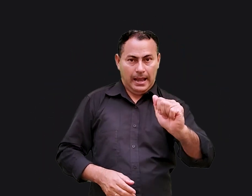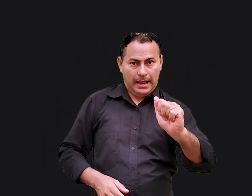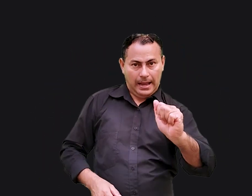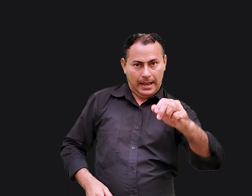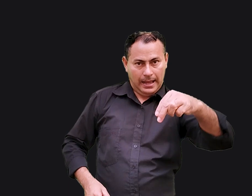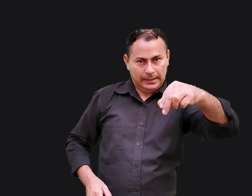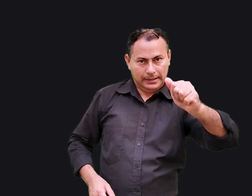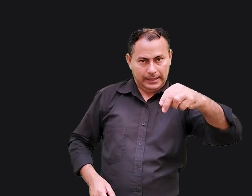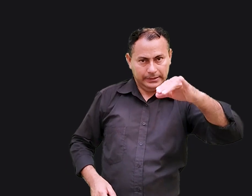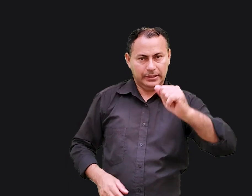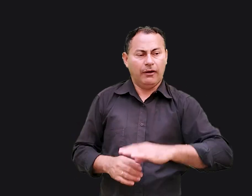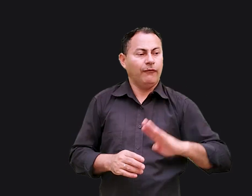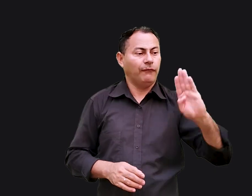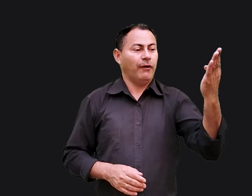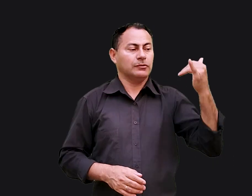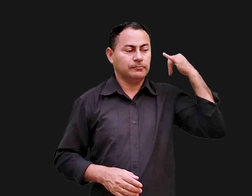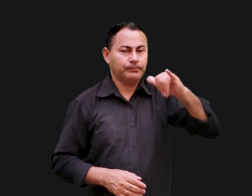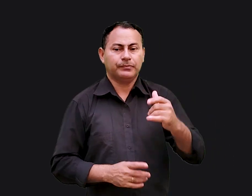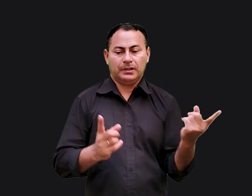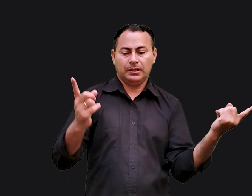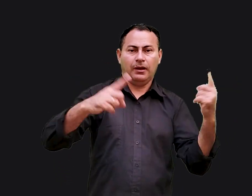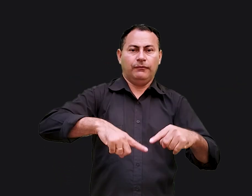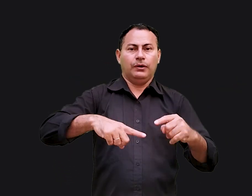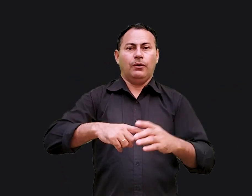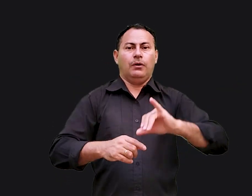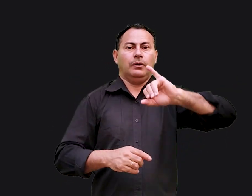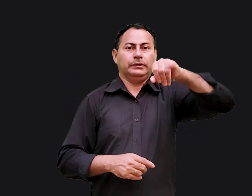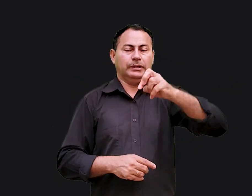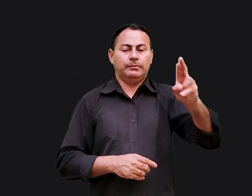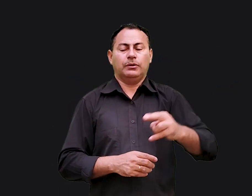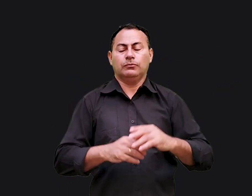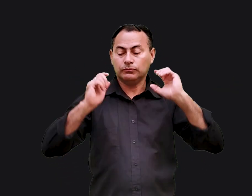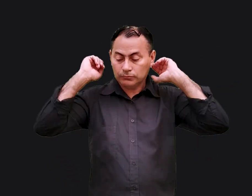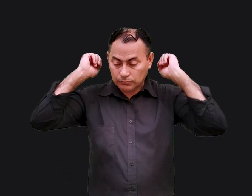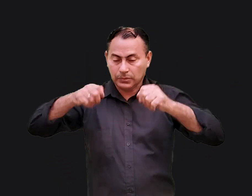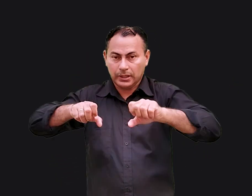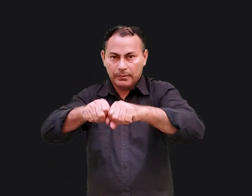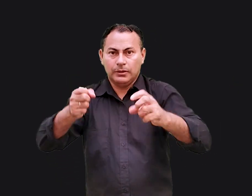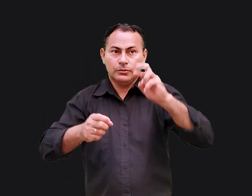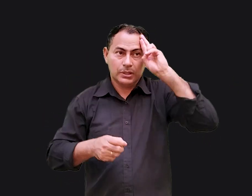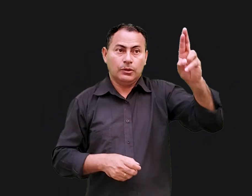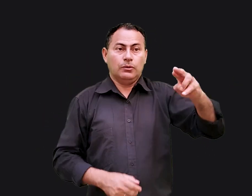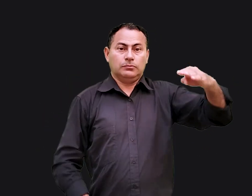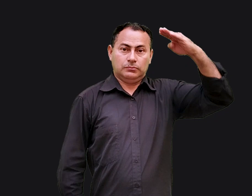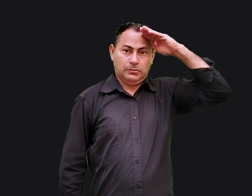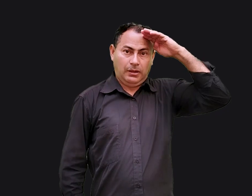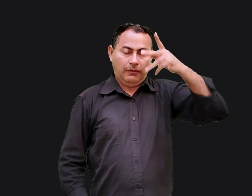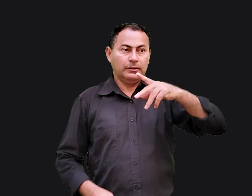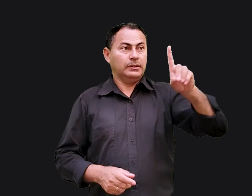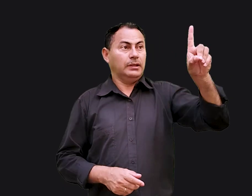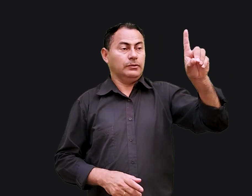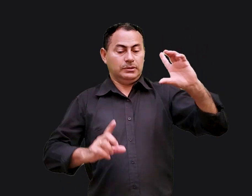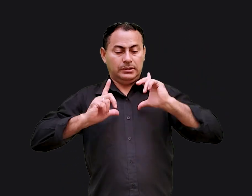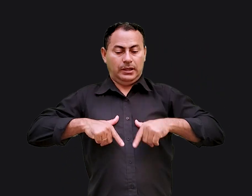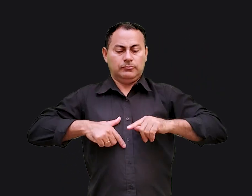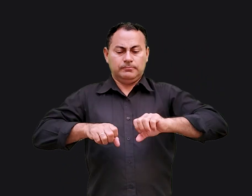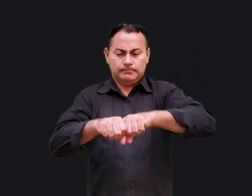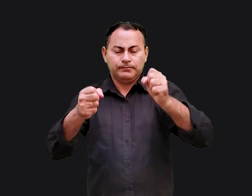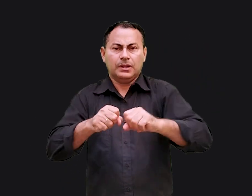Ananias um dos falsos profetas desafiou Jeremias com um jugo quebrado nas costas assim diz o senhor dos exércitos Deus de Israel